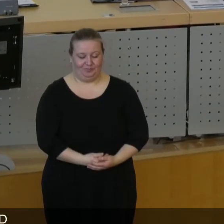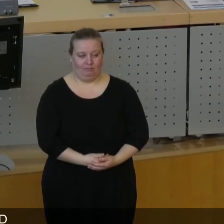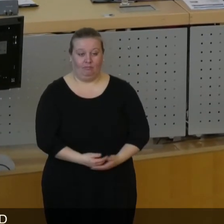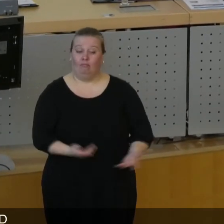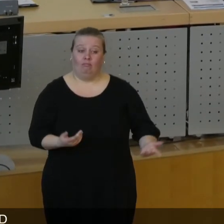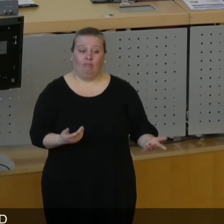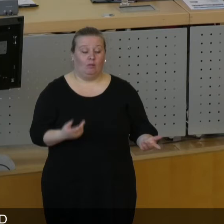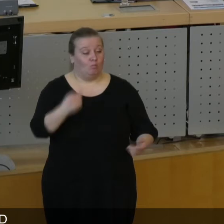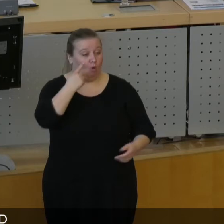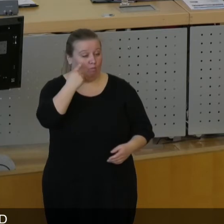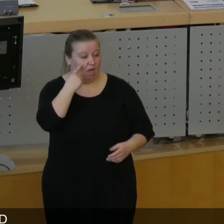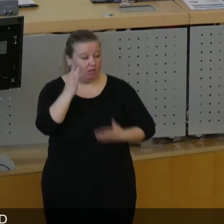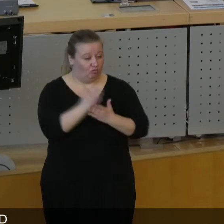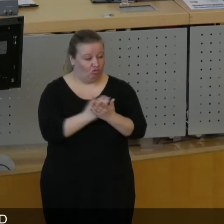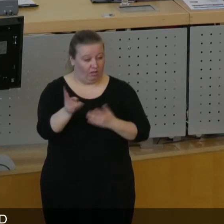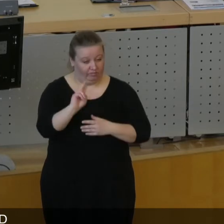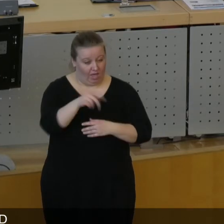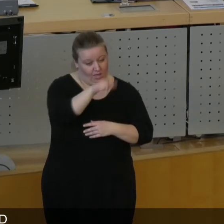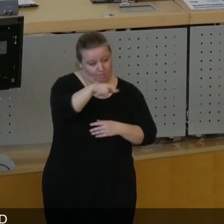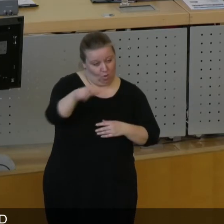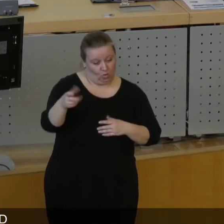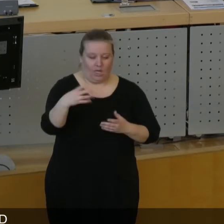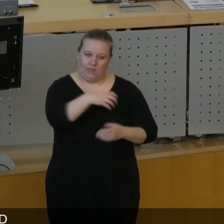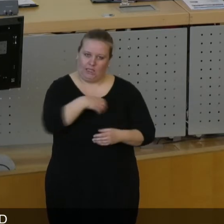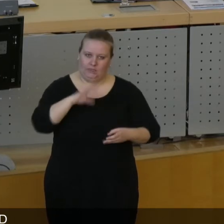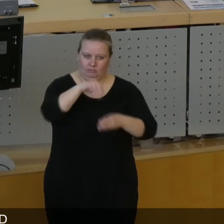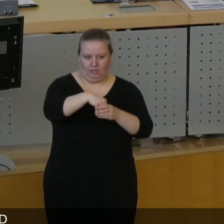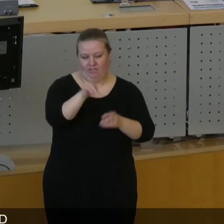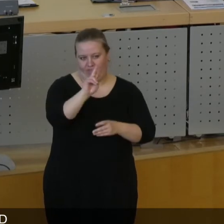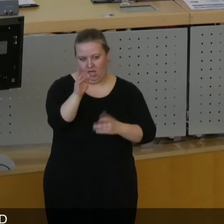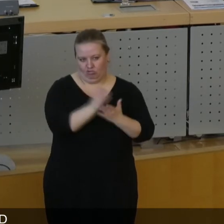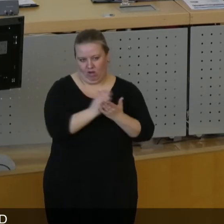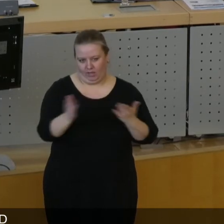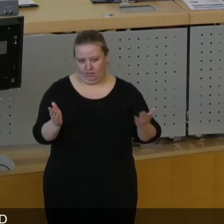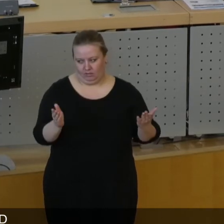Wer entscheidet denn aktuell, ob Bürgerinnen und Bürger in Dresden beteiligt werden?